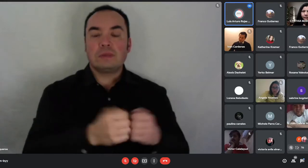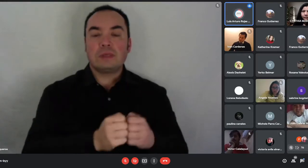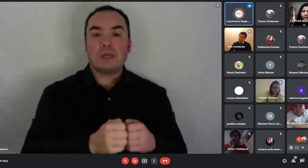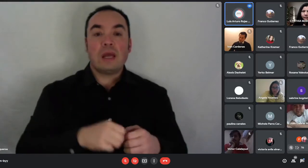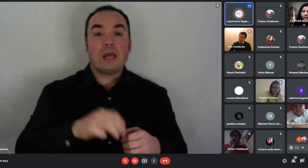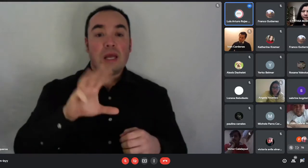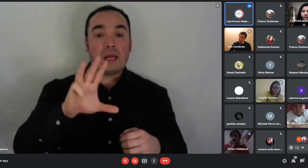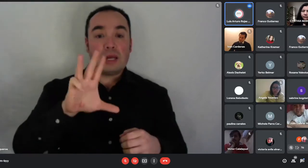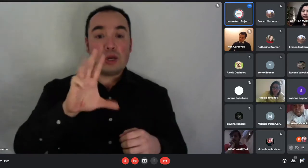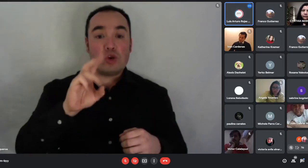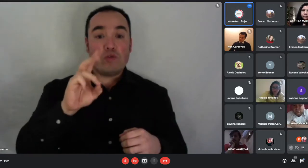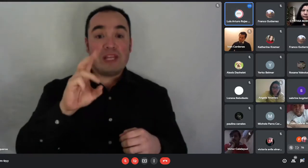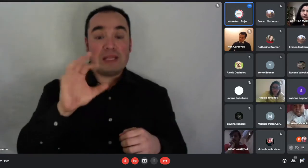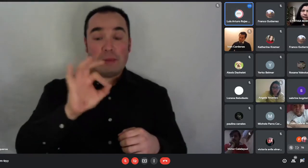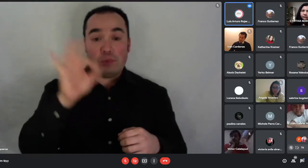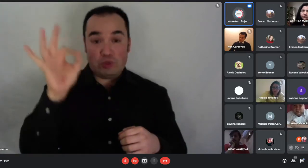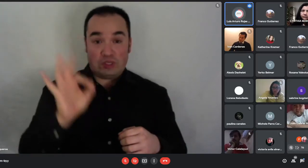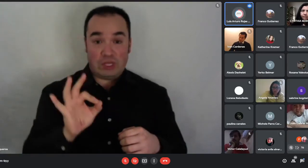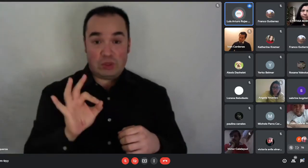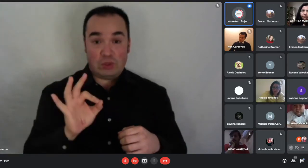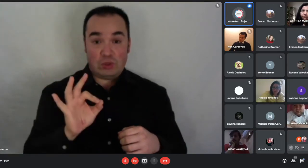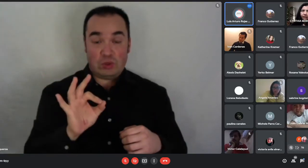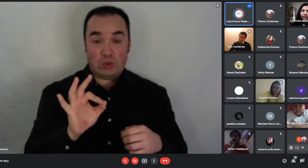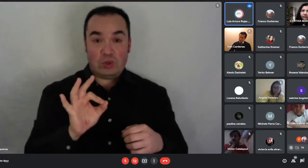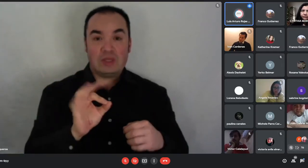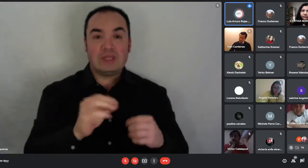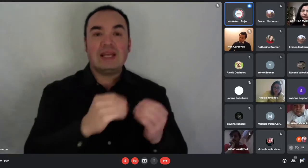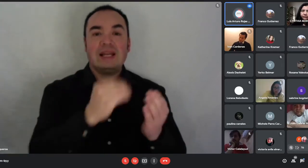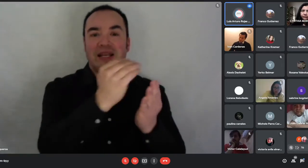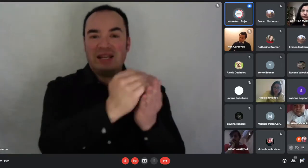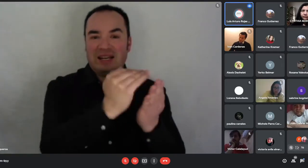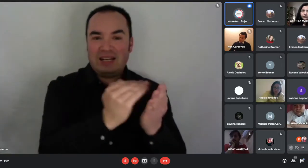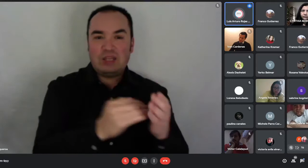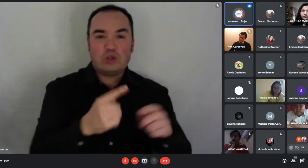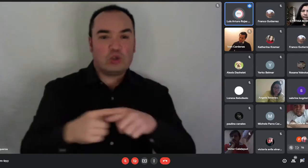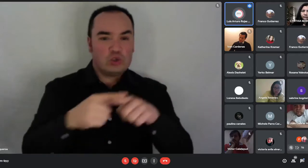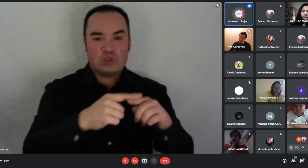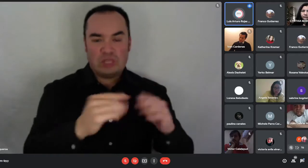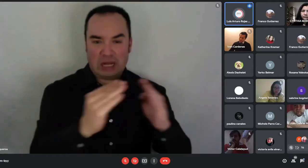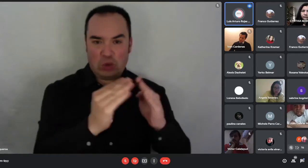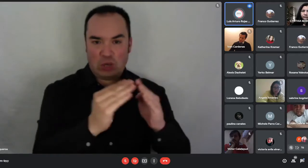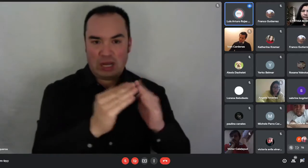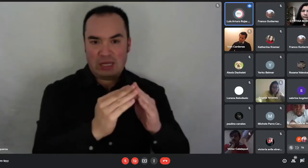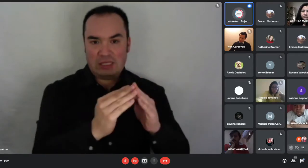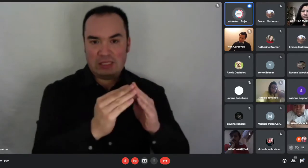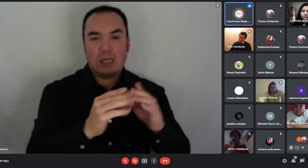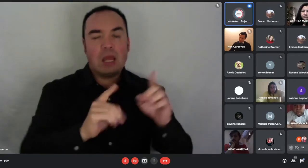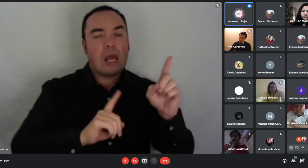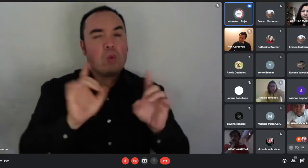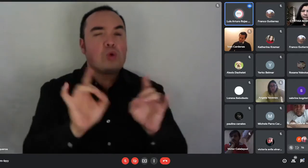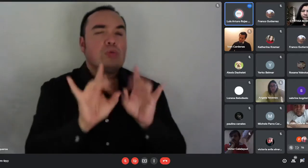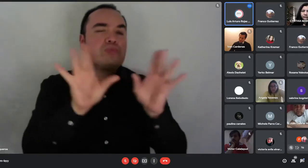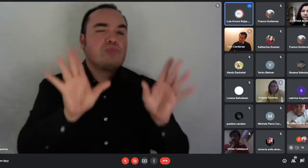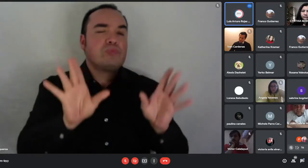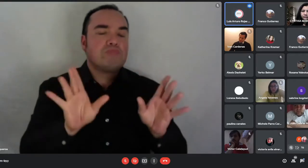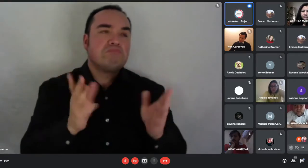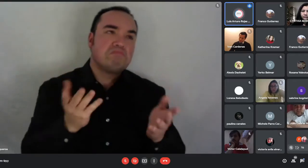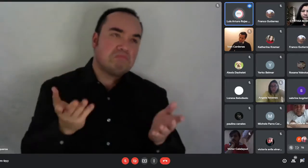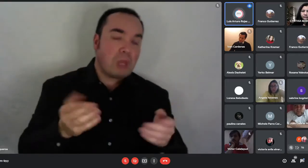casos, en algunos casos se permite estar dentro del 100%, sobre el 90% dentro del